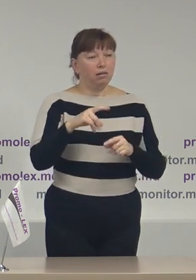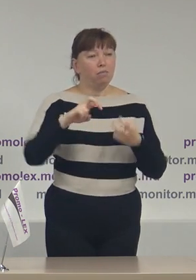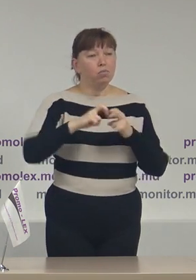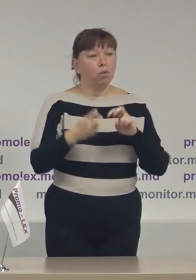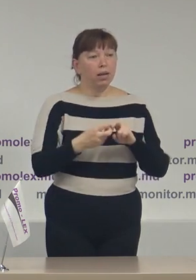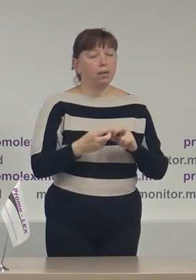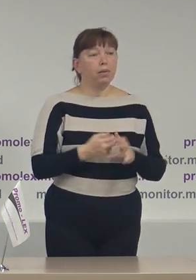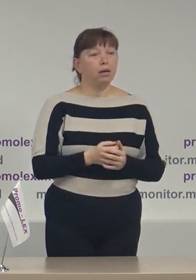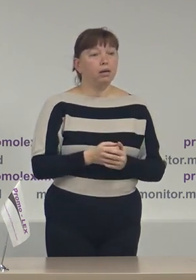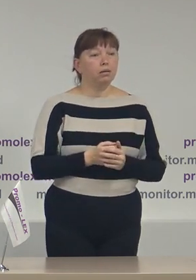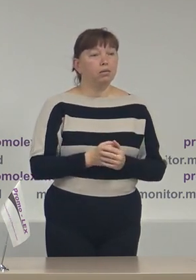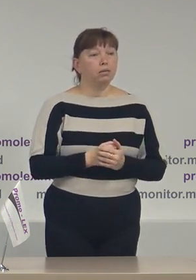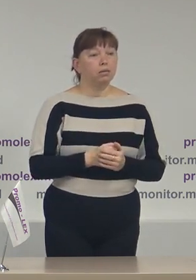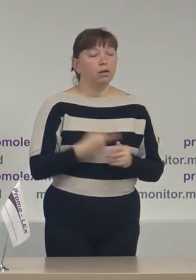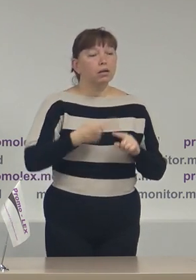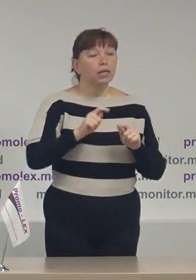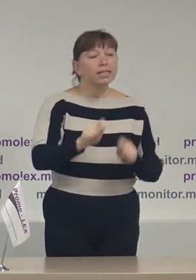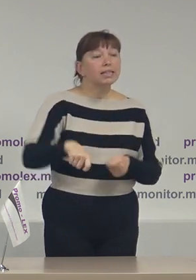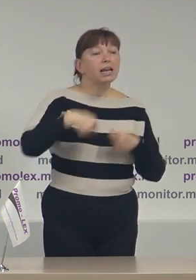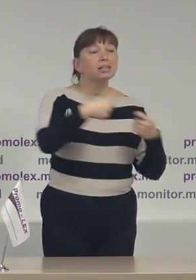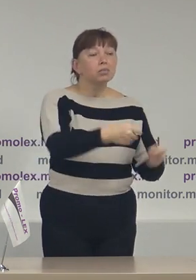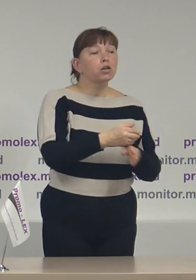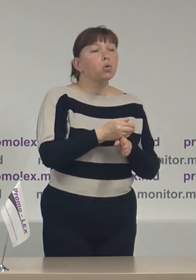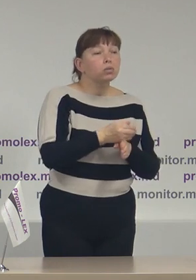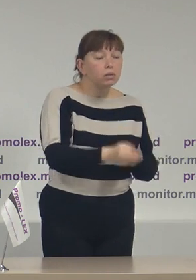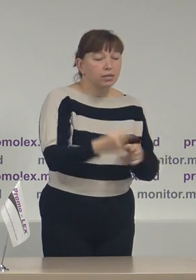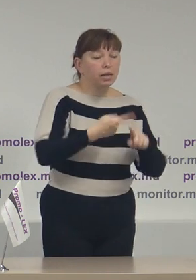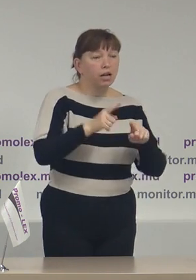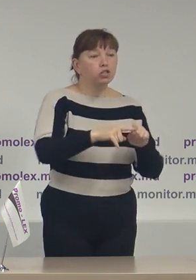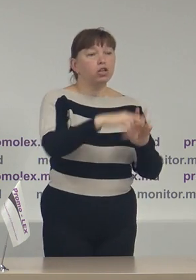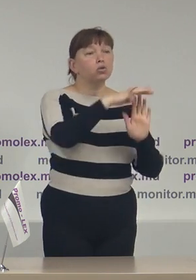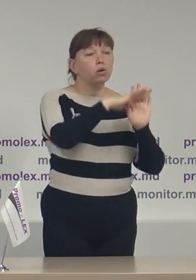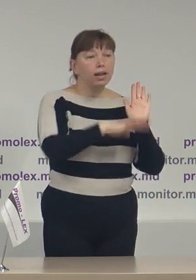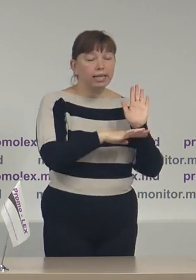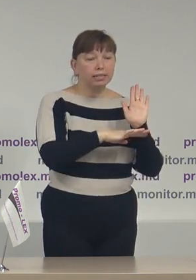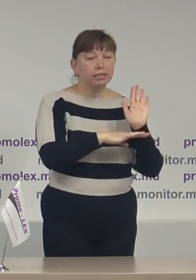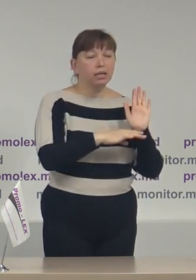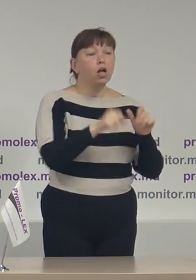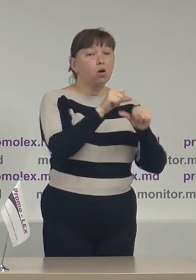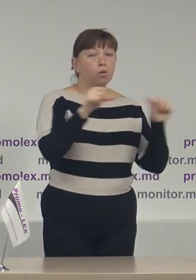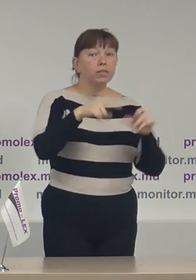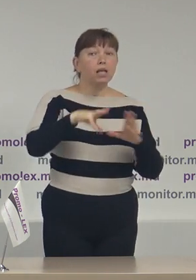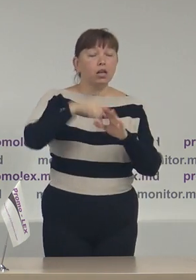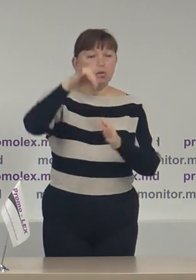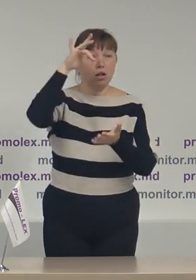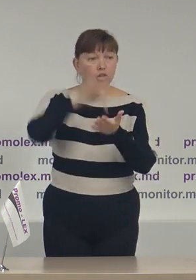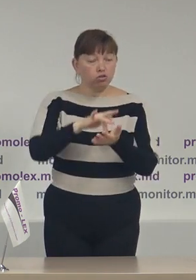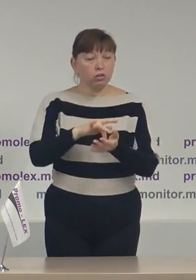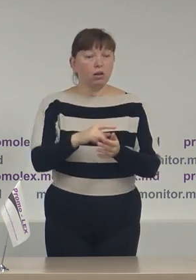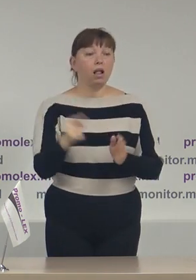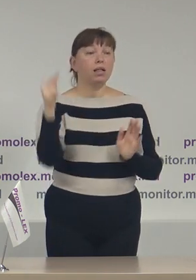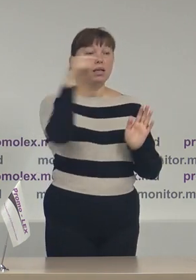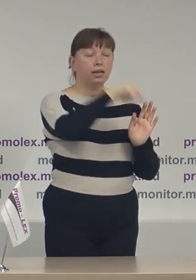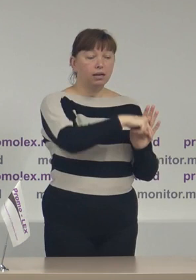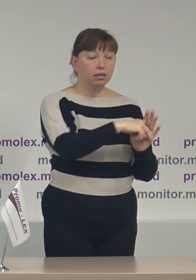observătorii noștri este transmiterea cu întârziere acestor liste de la Comisie Electorală Centrală în